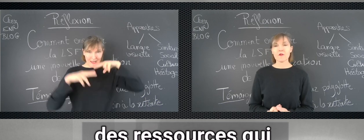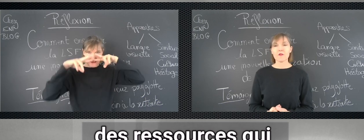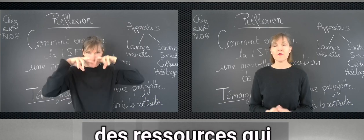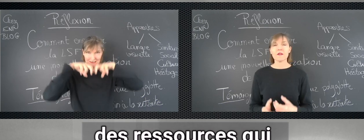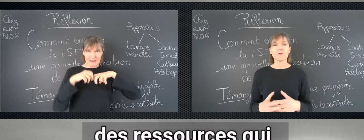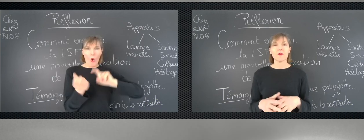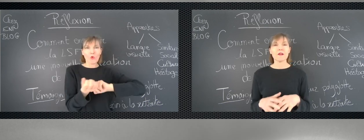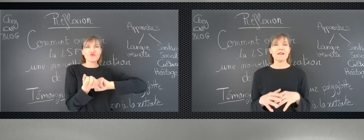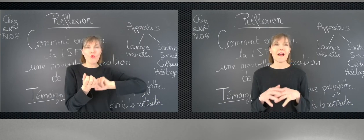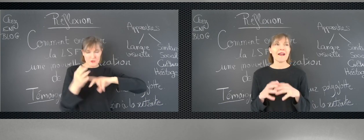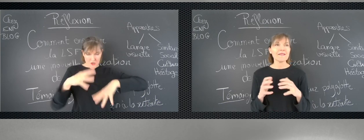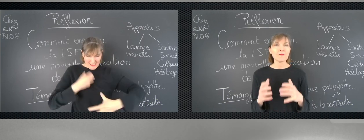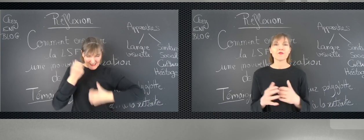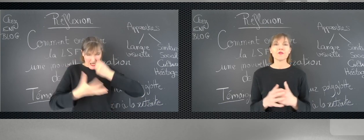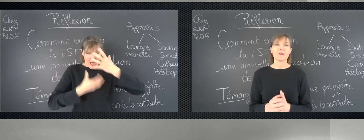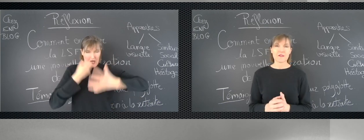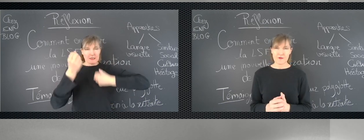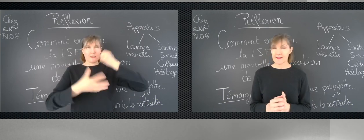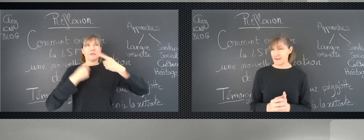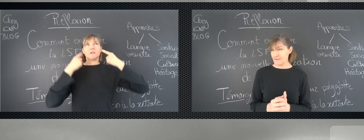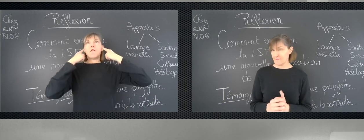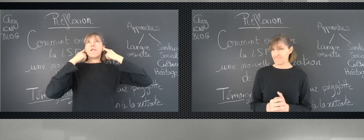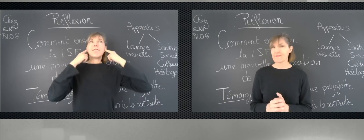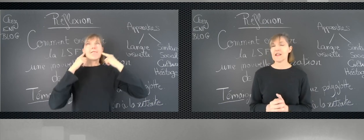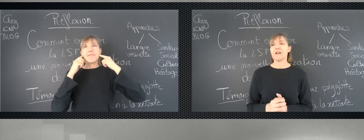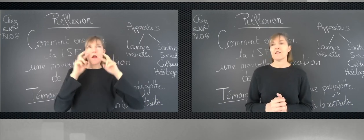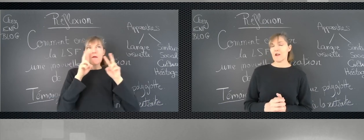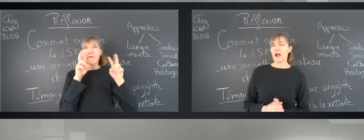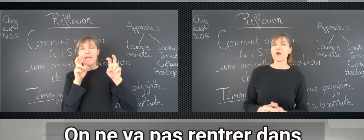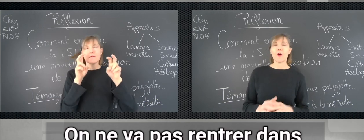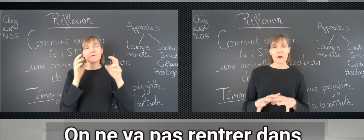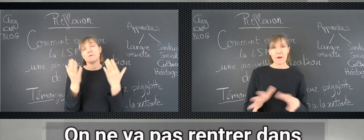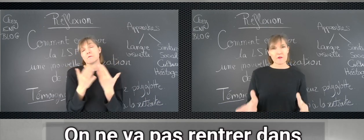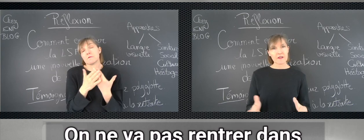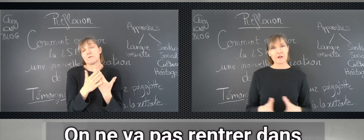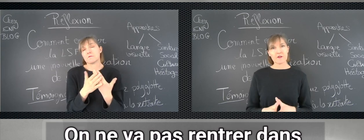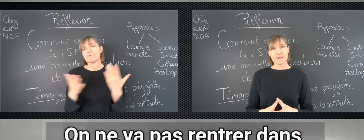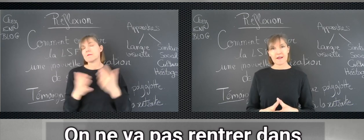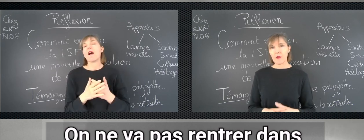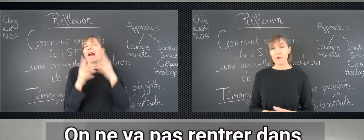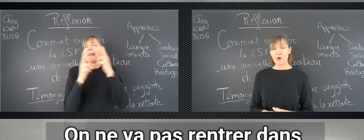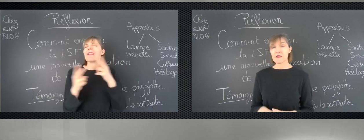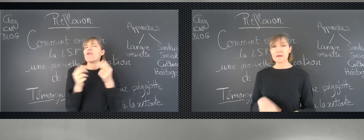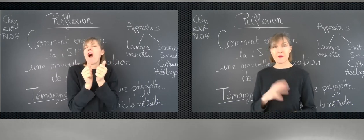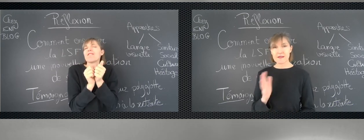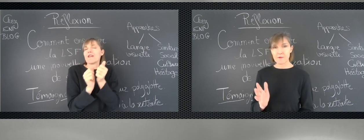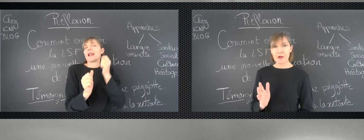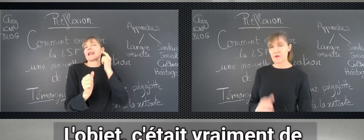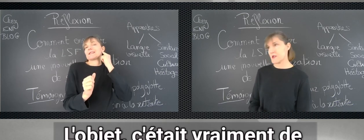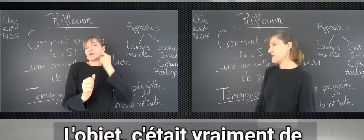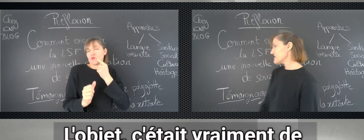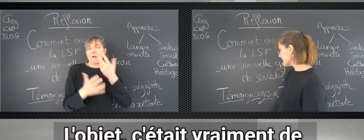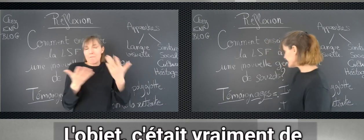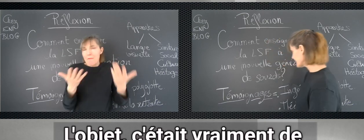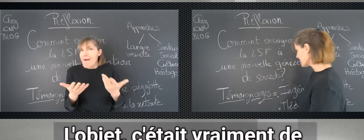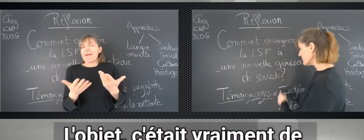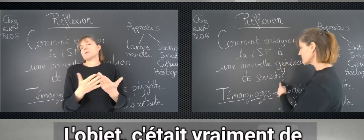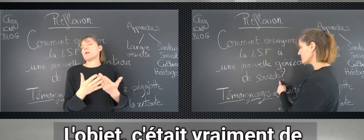complètement indépendantes de la surdité. Voilà, alors on ne pas rentrer dans les détails par rapport à ça, c'est parce ce pas l'objet. L'objet, c'était vraiment de